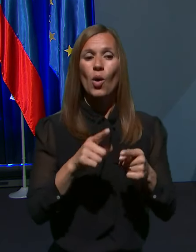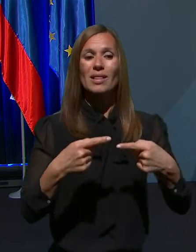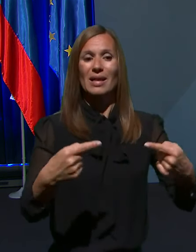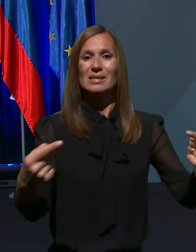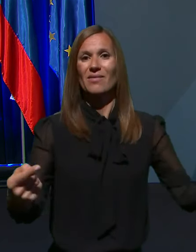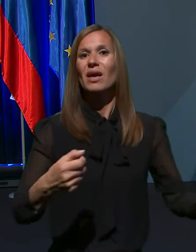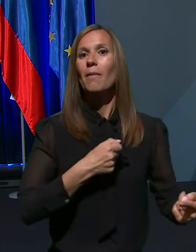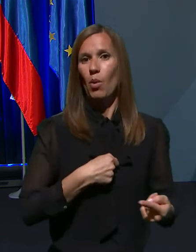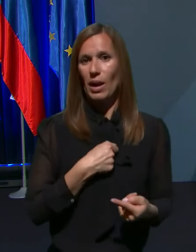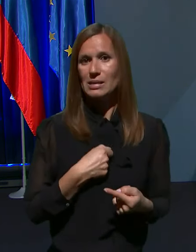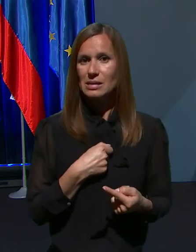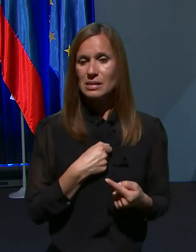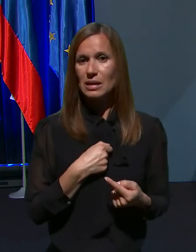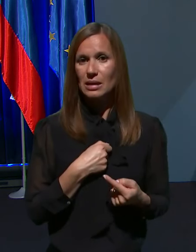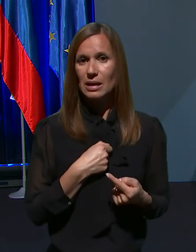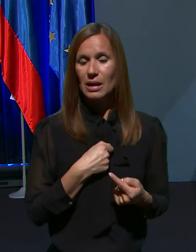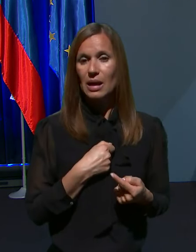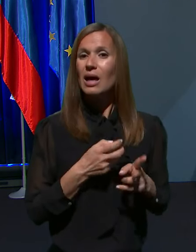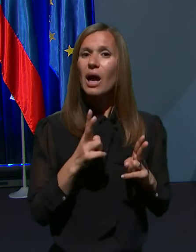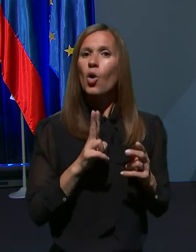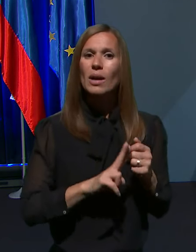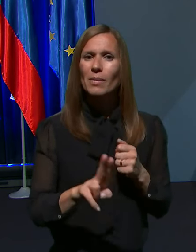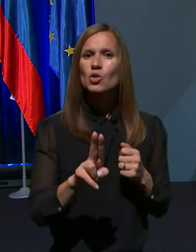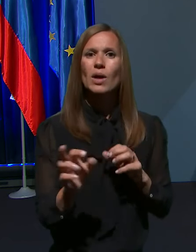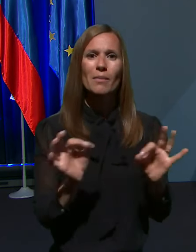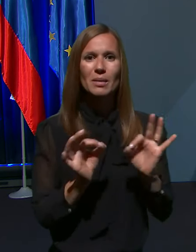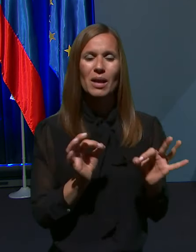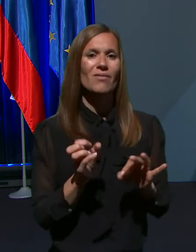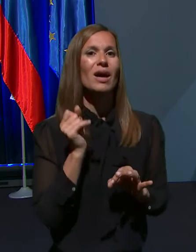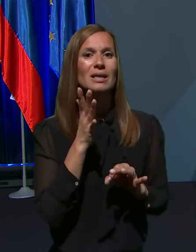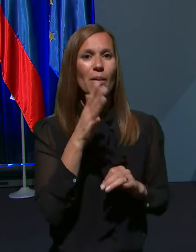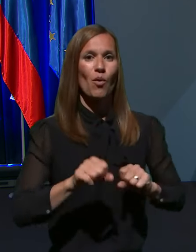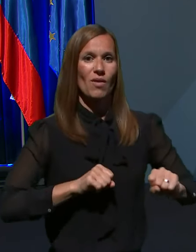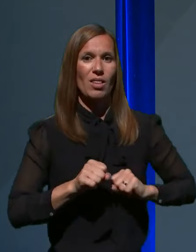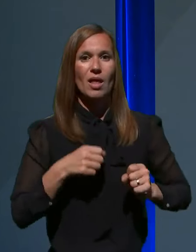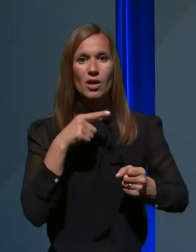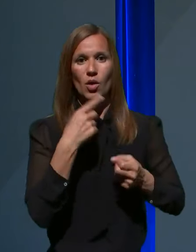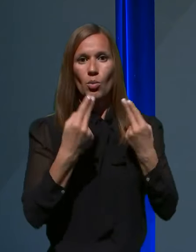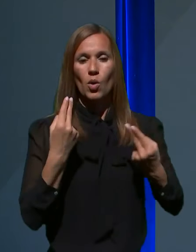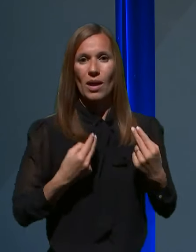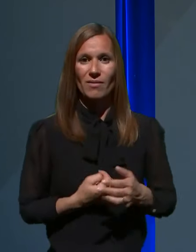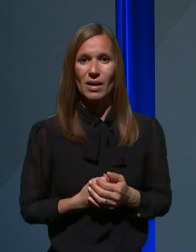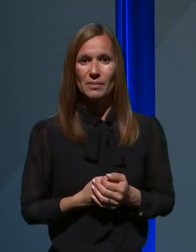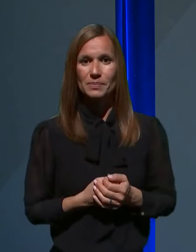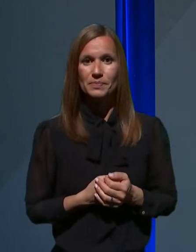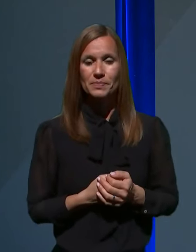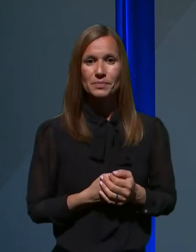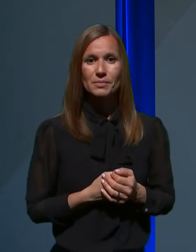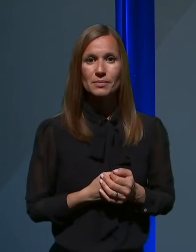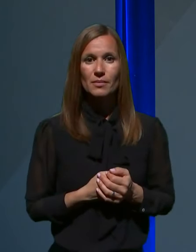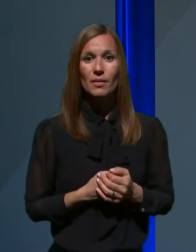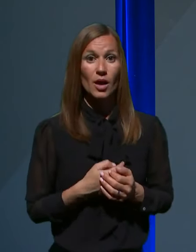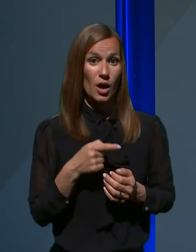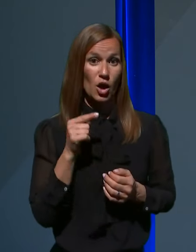boleznih, kako napredoje priprava in kdaj ne bi jo vlada obravnavala? Ja. Zdaj je to, da